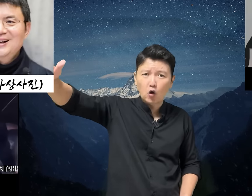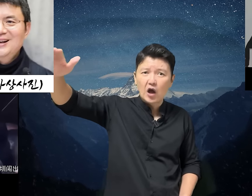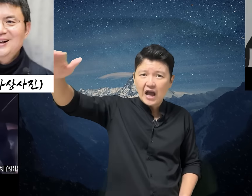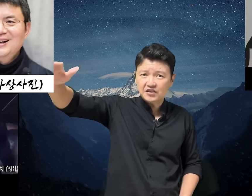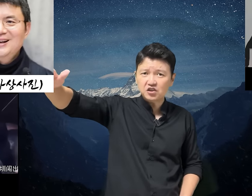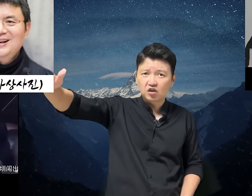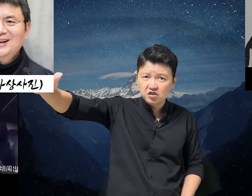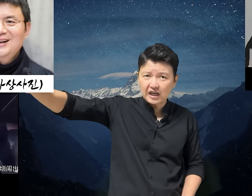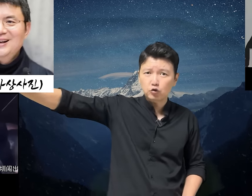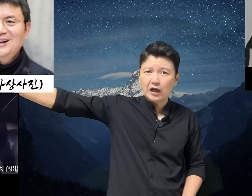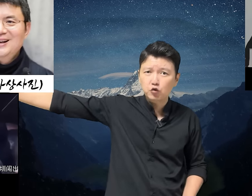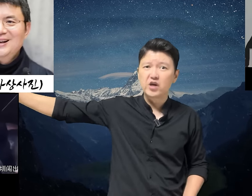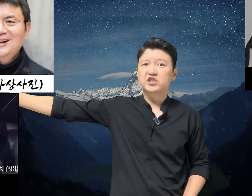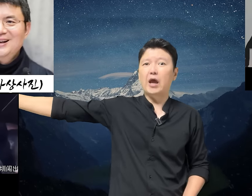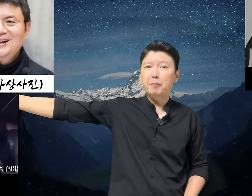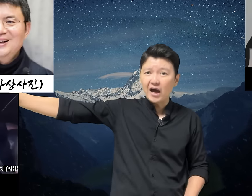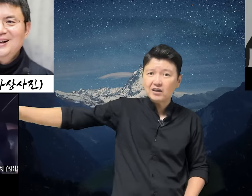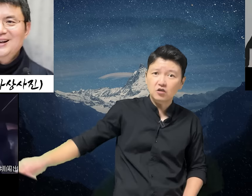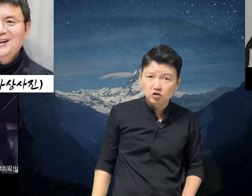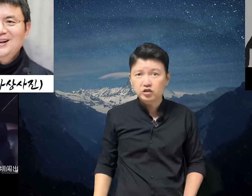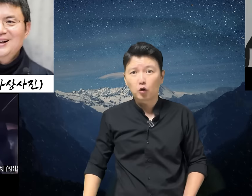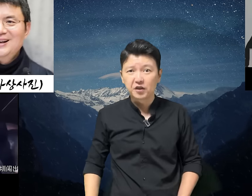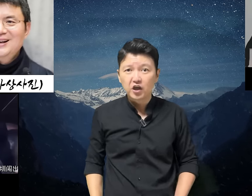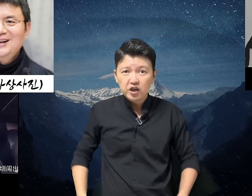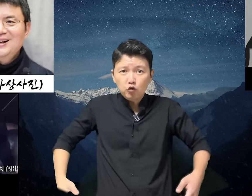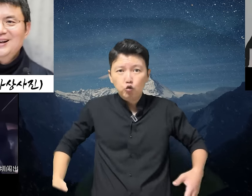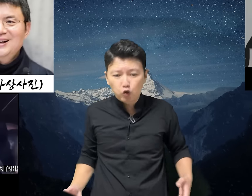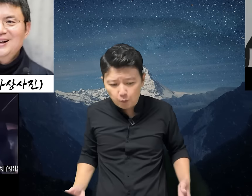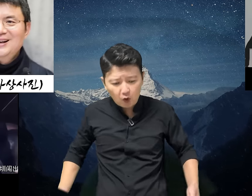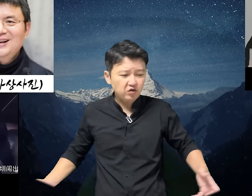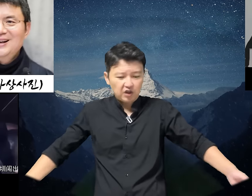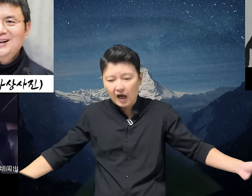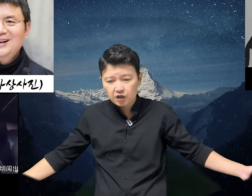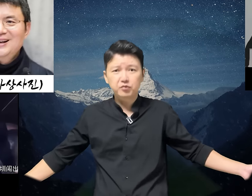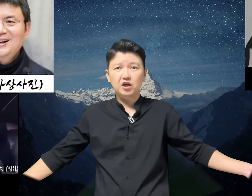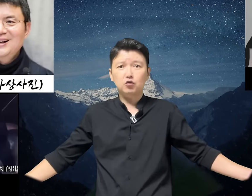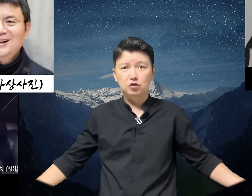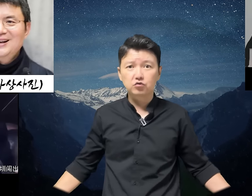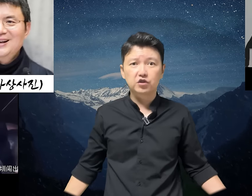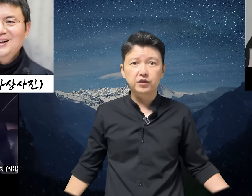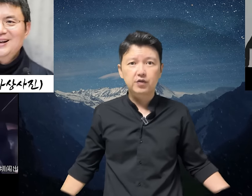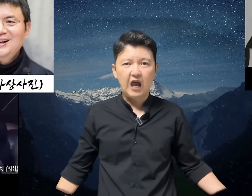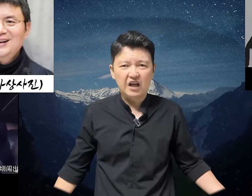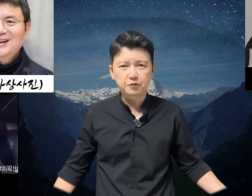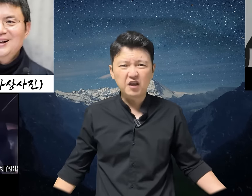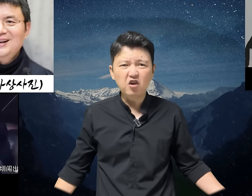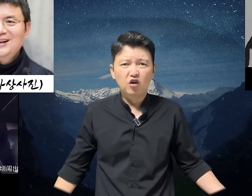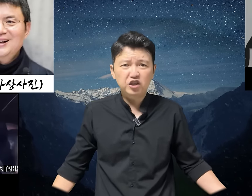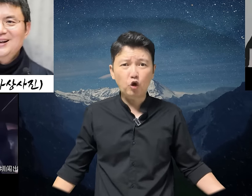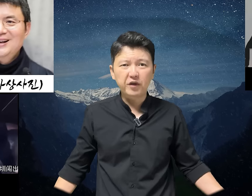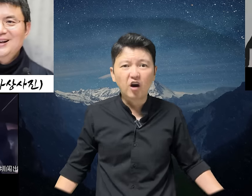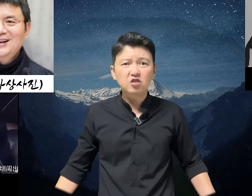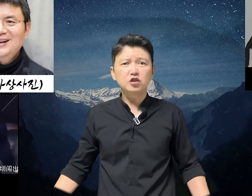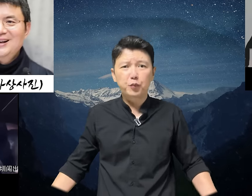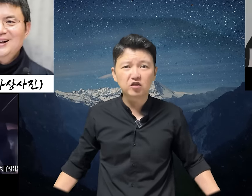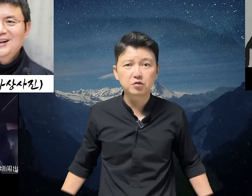아직 서른 살도 안 된 새파란 어린 놈이 이 운동복을 딱 입은 채로 들어오는데 하지만 이 어린 놈이 어른을 뵈었으면